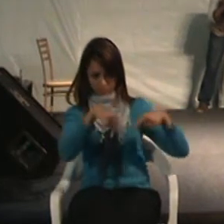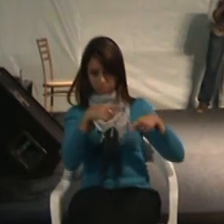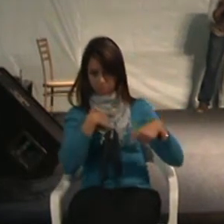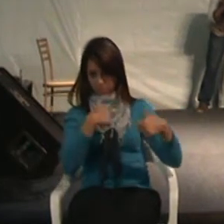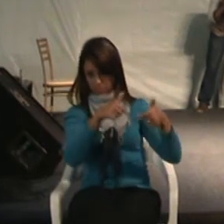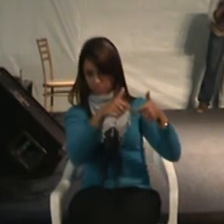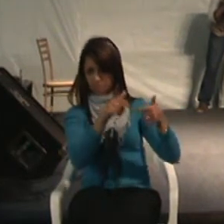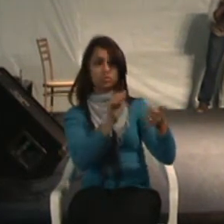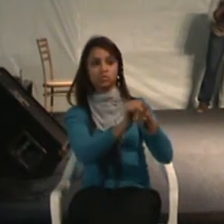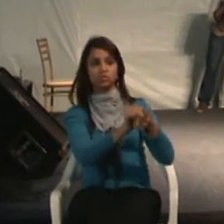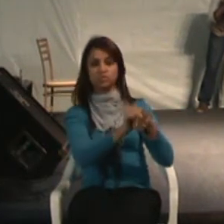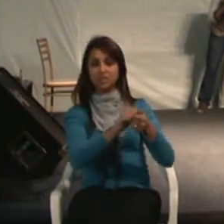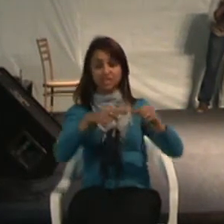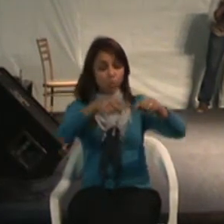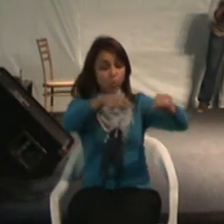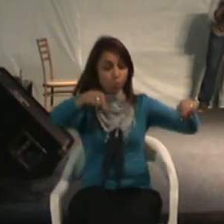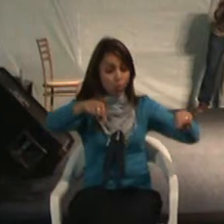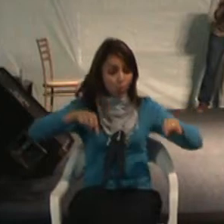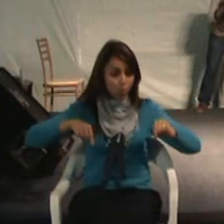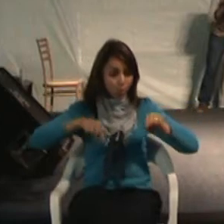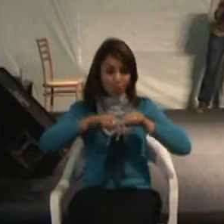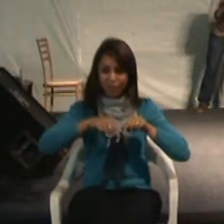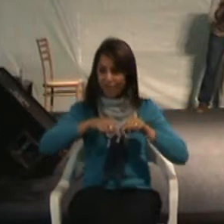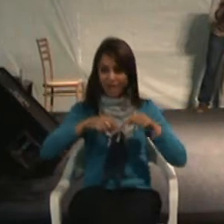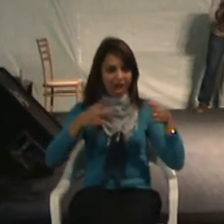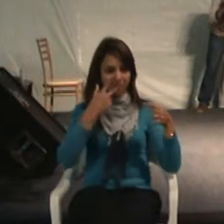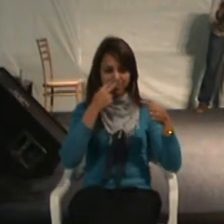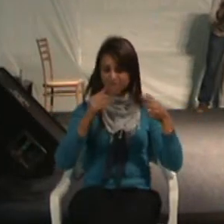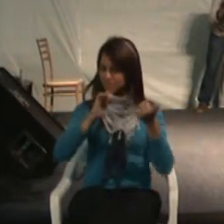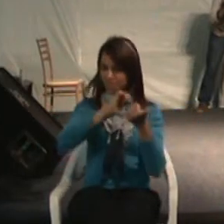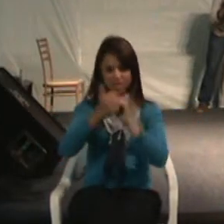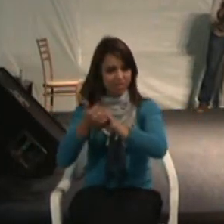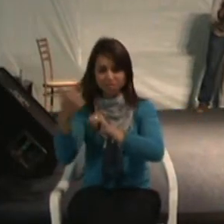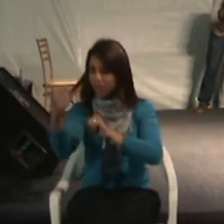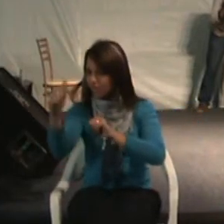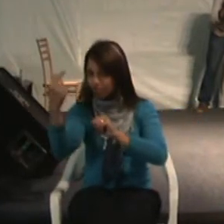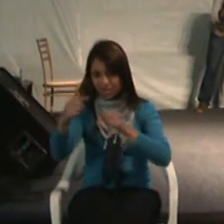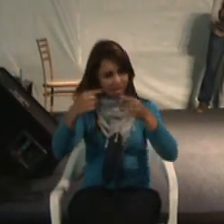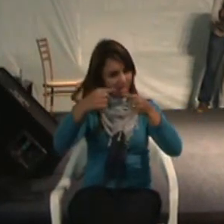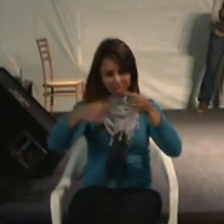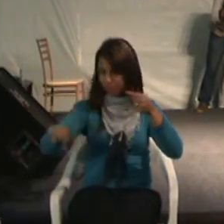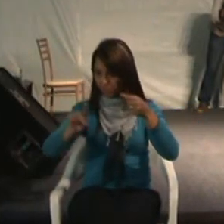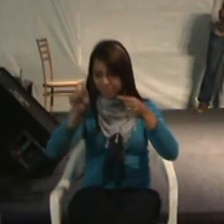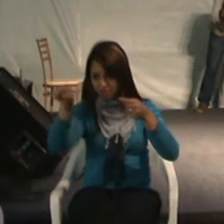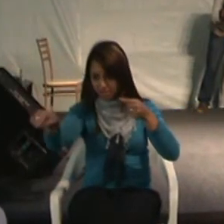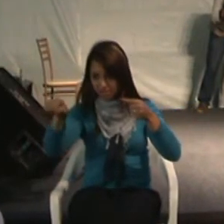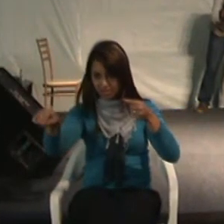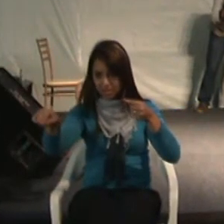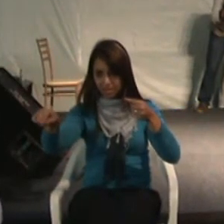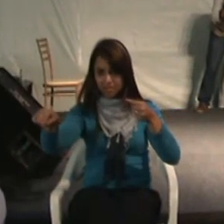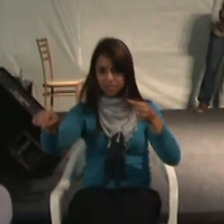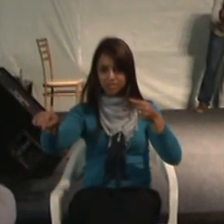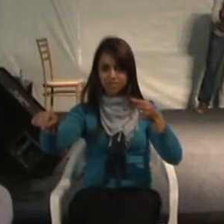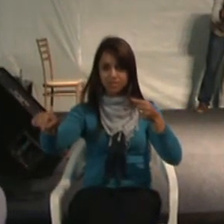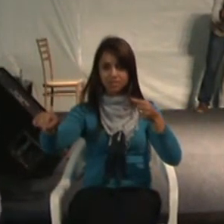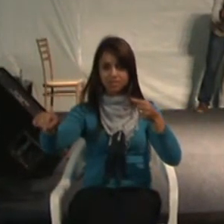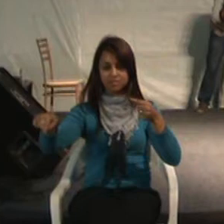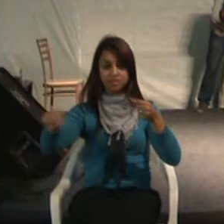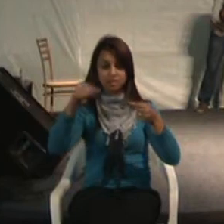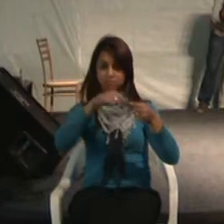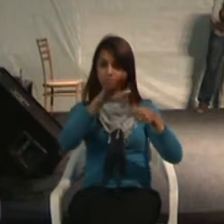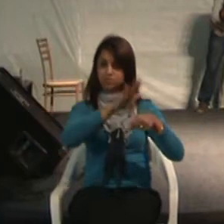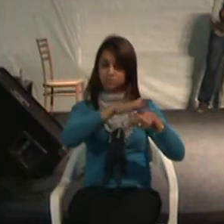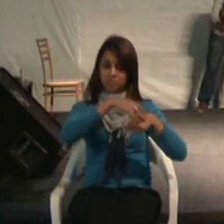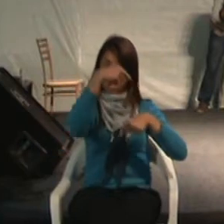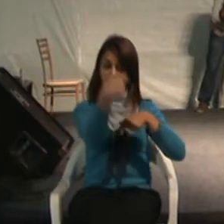de vocês, e o ambiente não está adequado para receber aquele funcionário com deficiência,